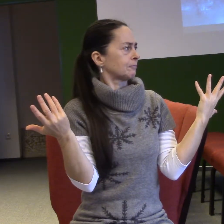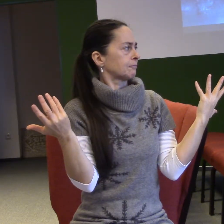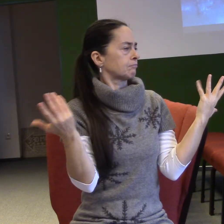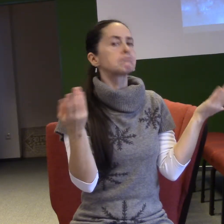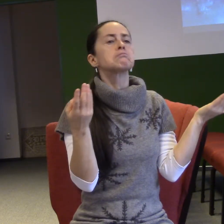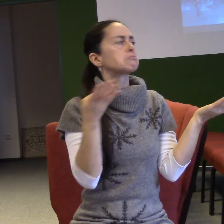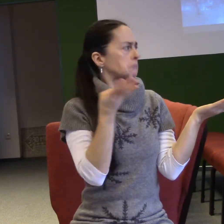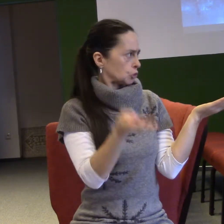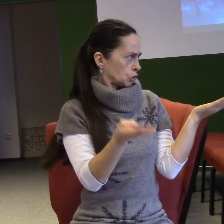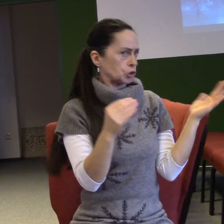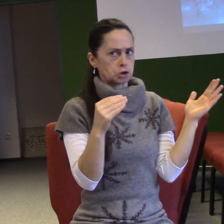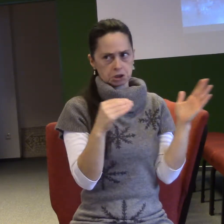4 tisíce, 100 tisíc.